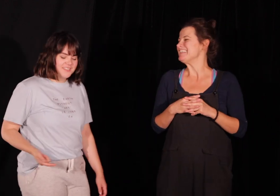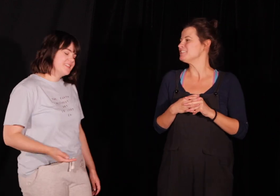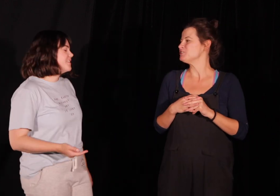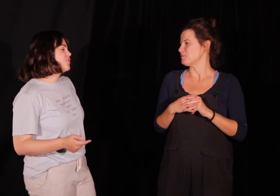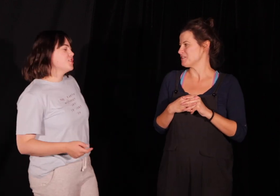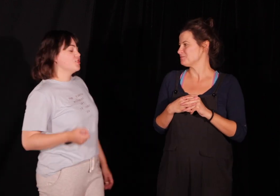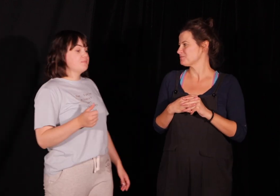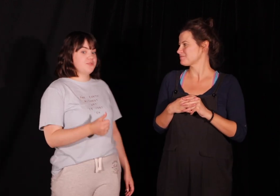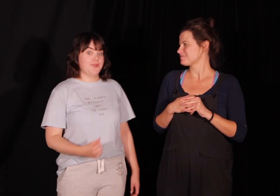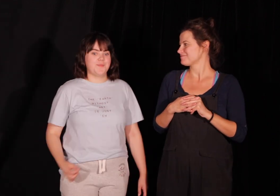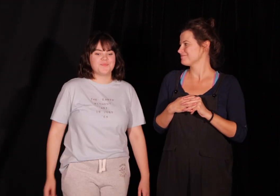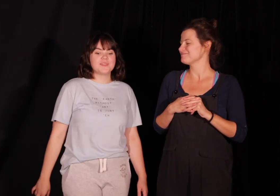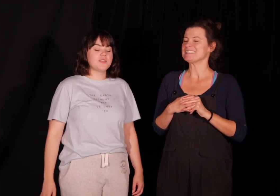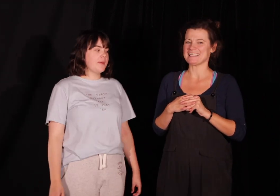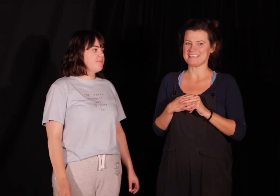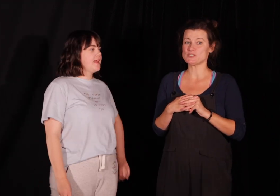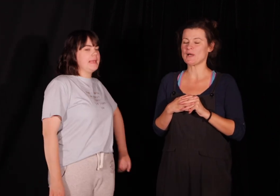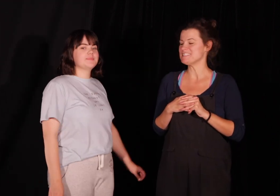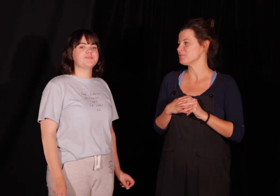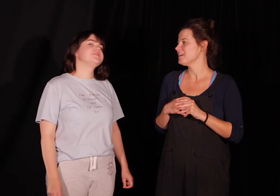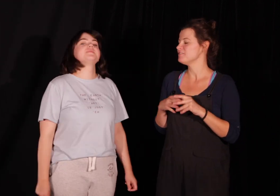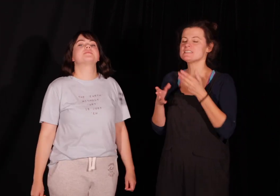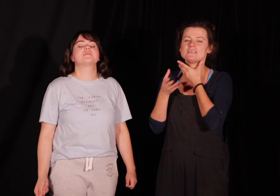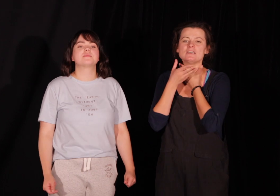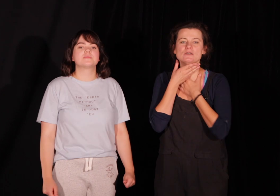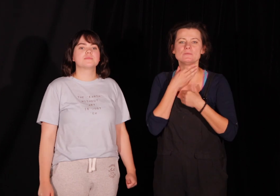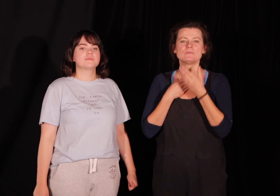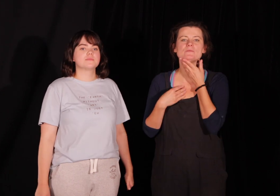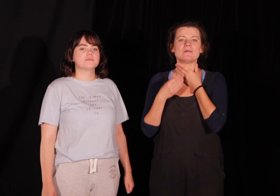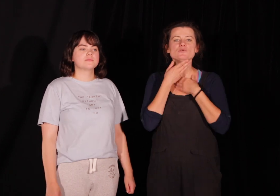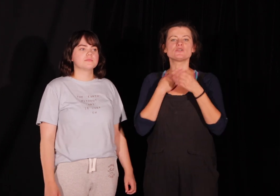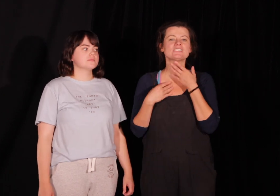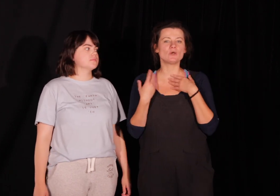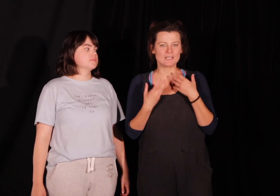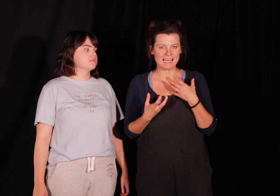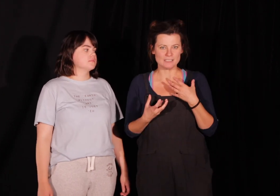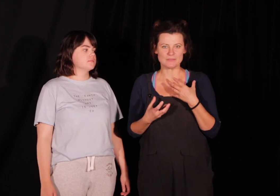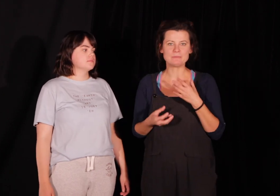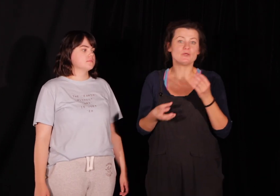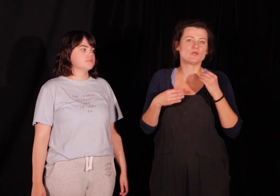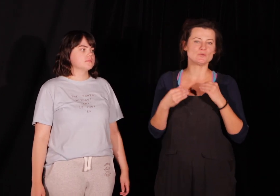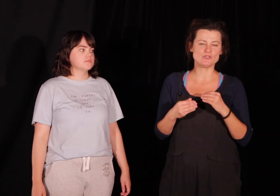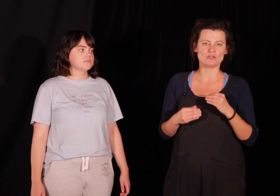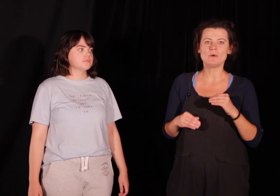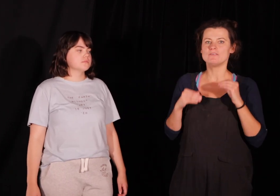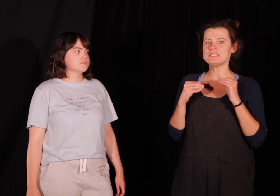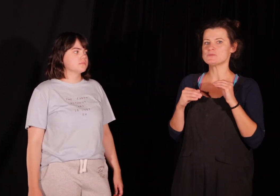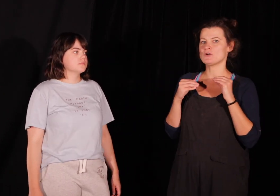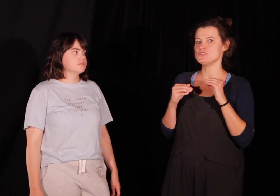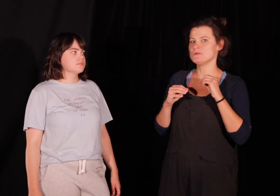To też dopytuje. Tak jest. Słuchajcie. Więc mamy już rozgrzaną krtanie, tak? Mamy ją rozluźnioną, więc przechodzimy